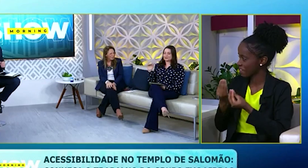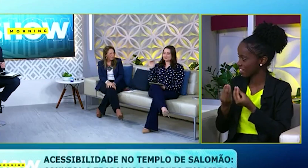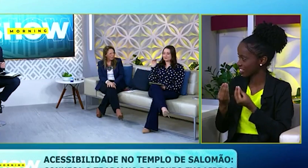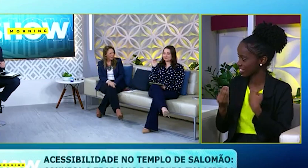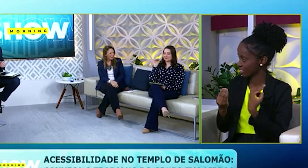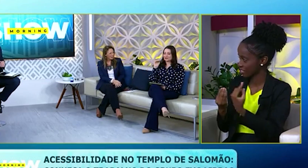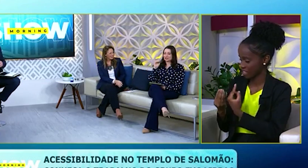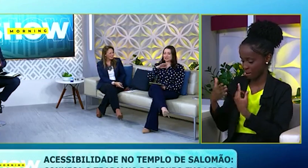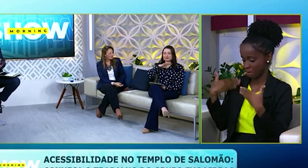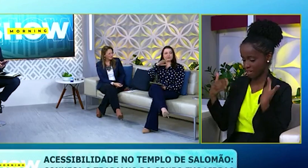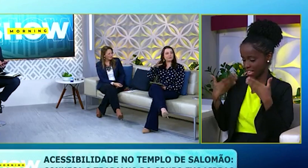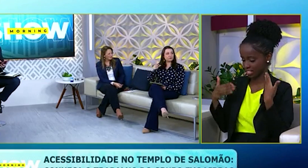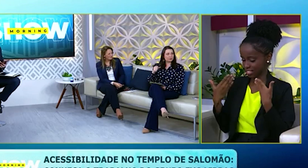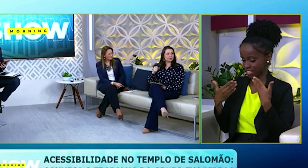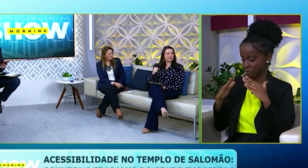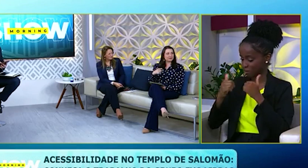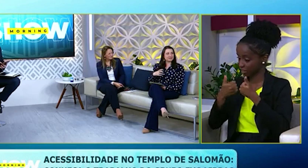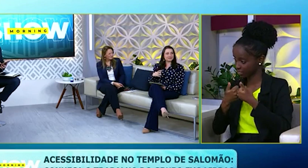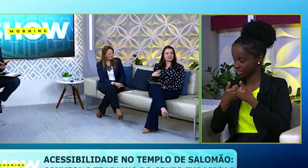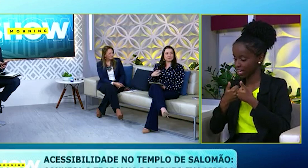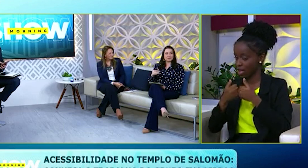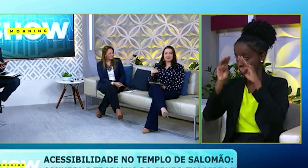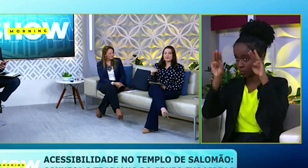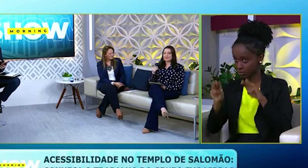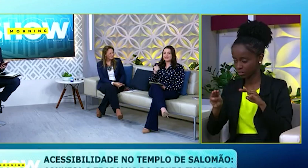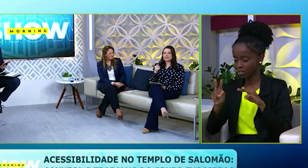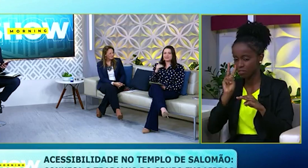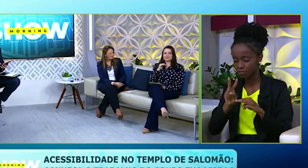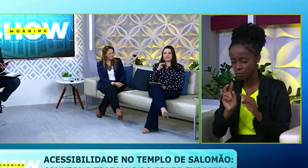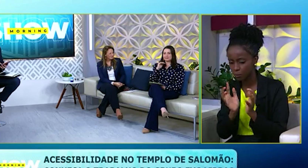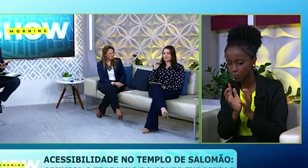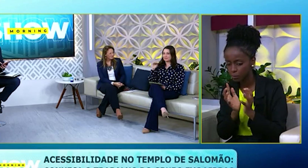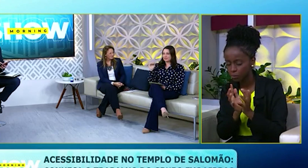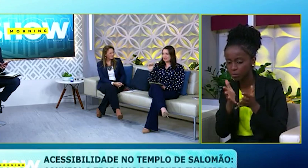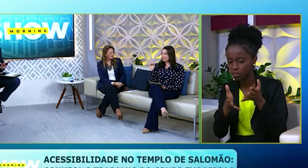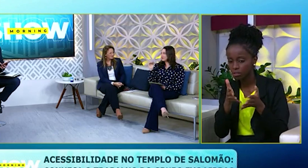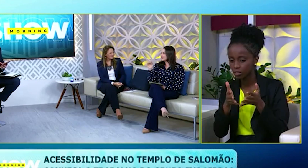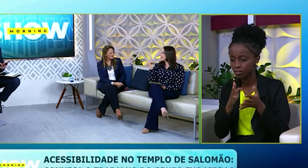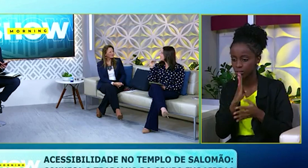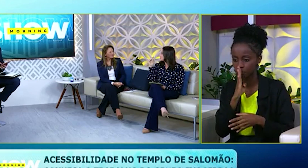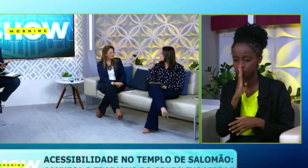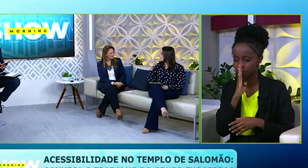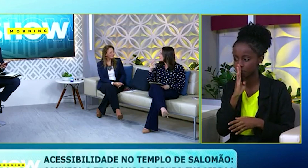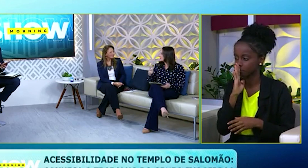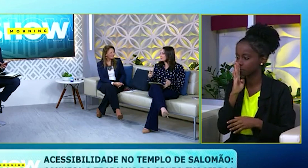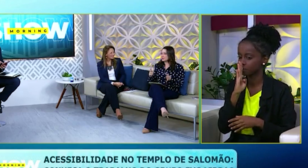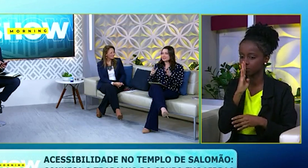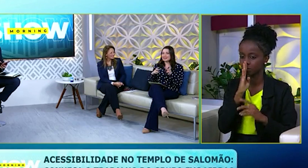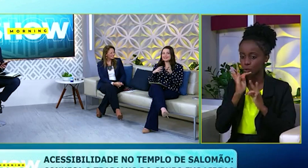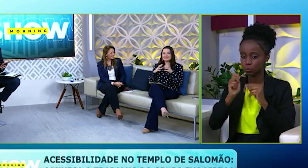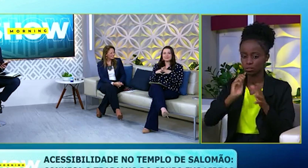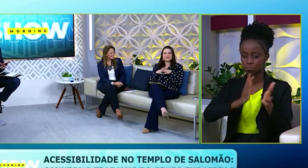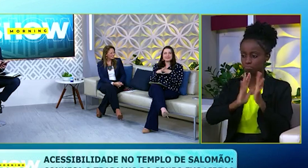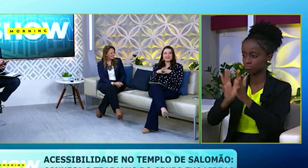fazer esse tour, eu estava chegando e eu vi o grupo, né? Visualizei o grupo. E assim, silêncio, né? Todos se comunicando